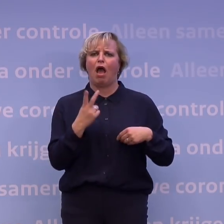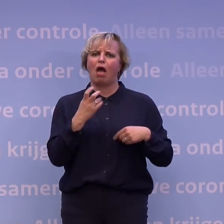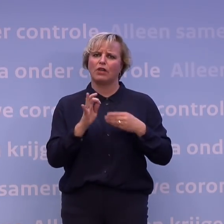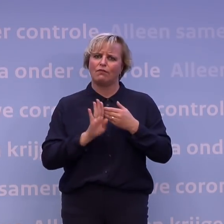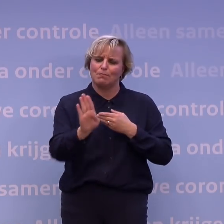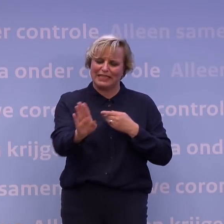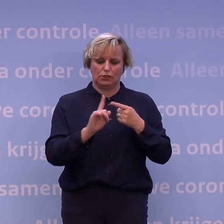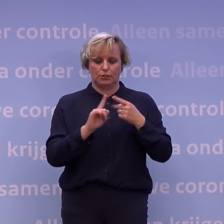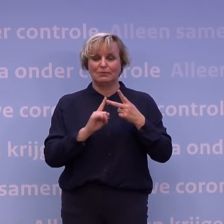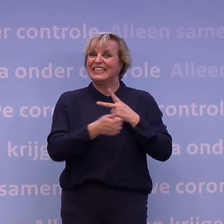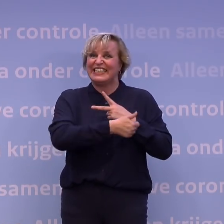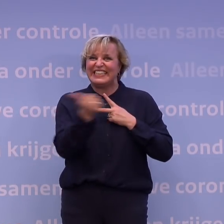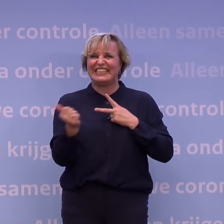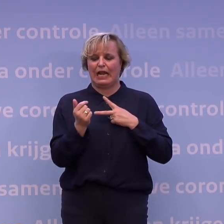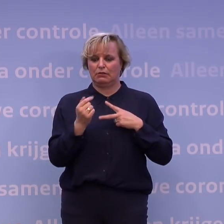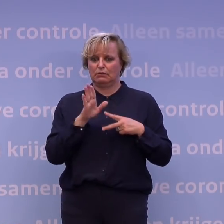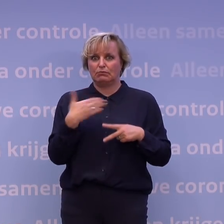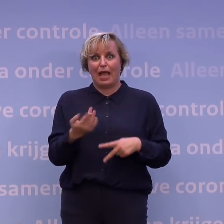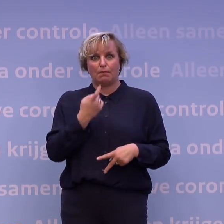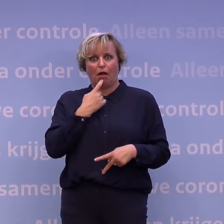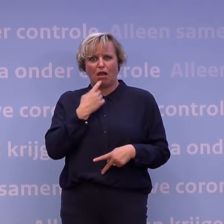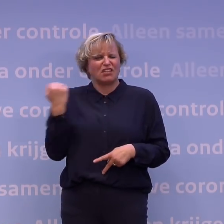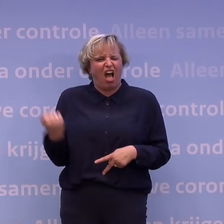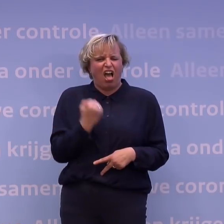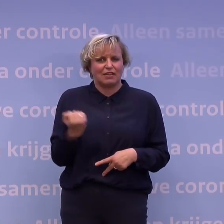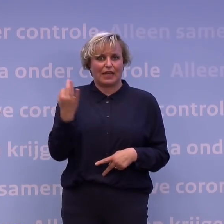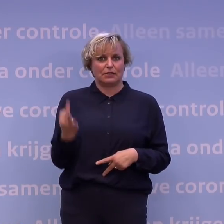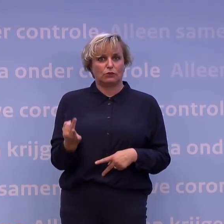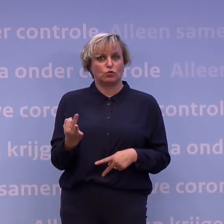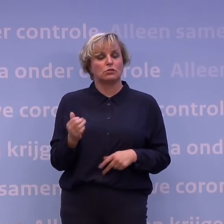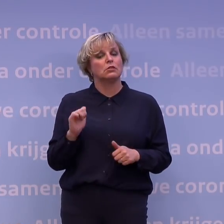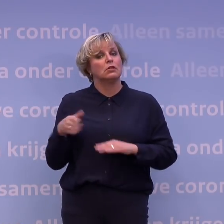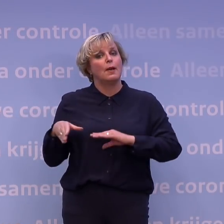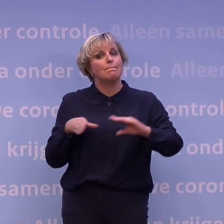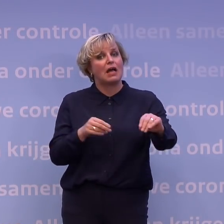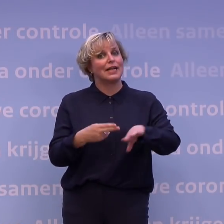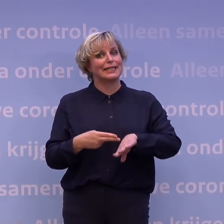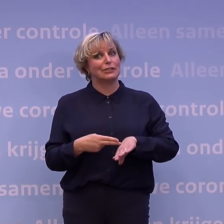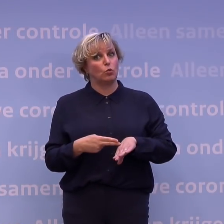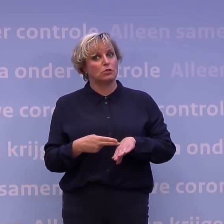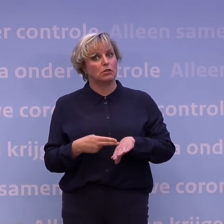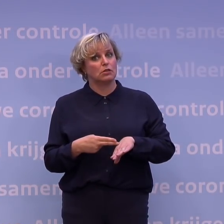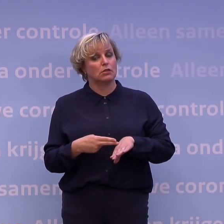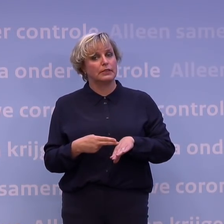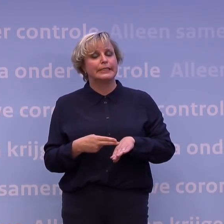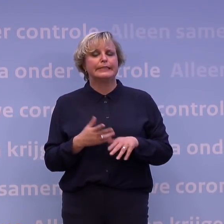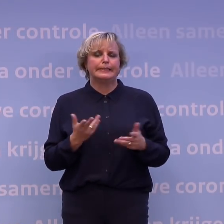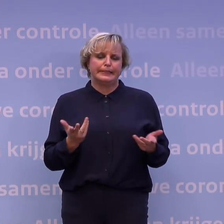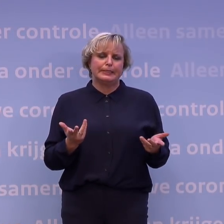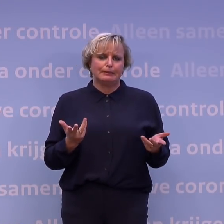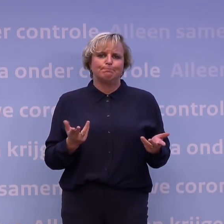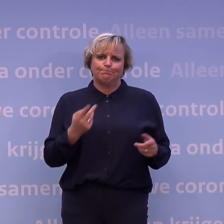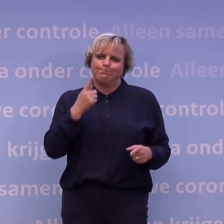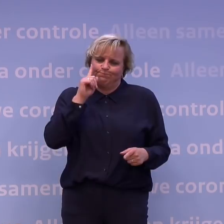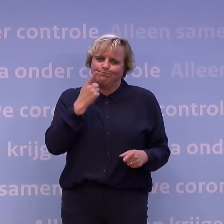als we allemaal altijd thuis zouden blijven als we klachten hadden, dan hoef je nauwelijks maar extra maatregelen te treffen. Maar het punt is, we weten dat